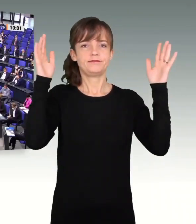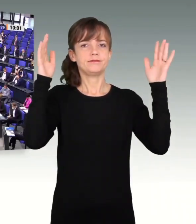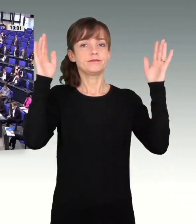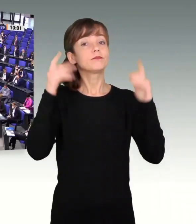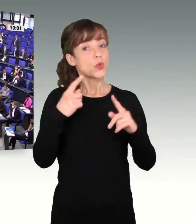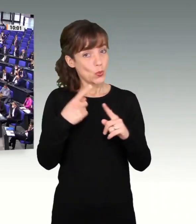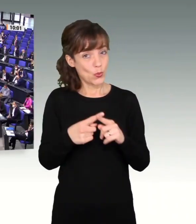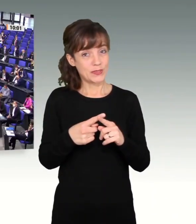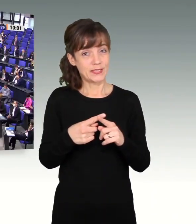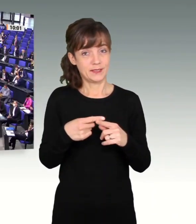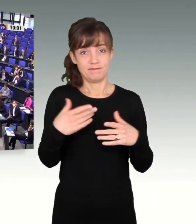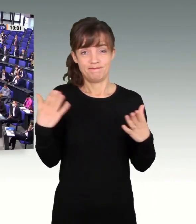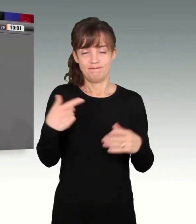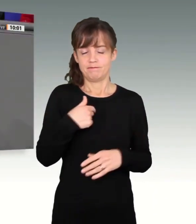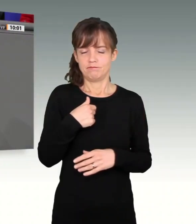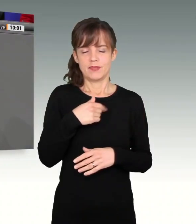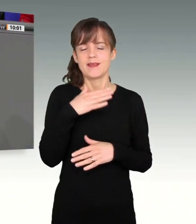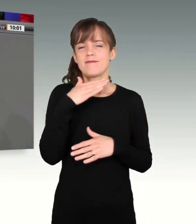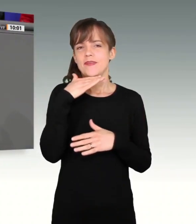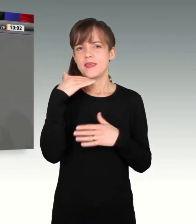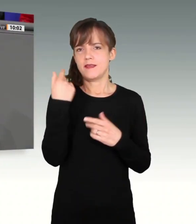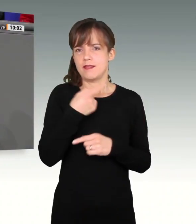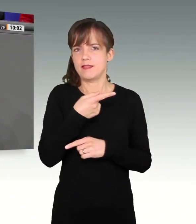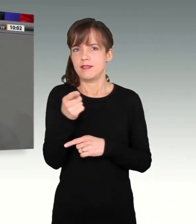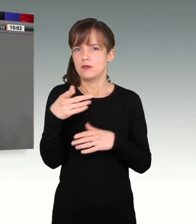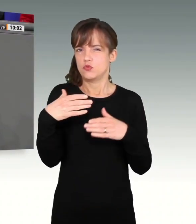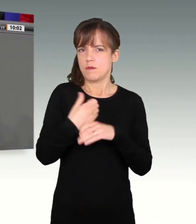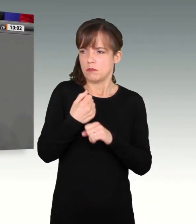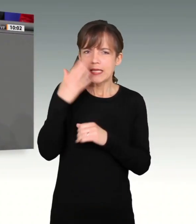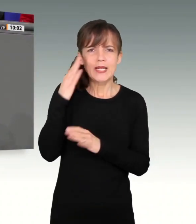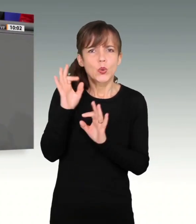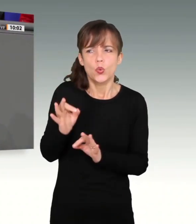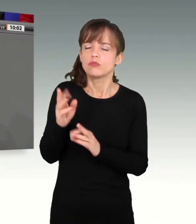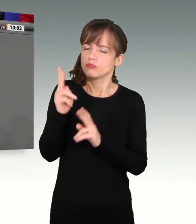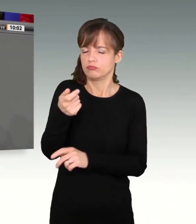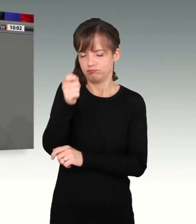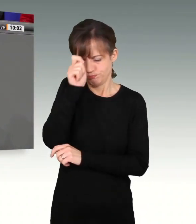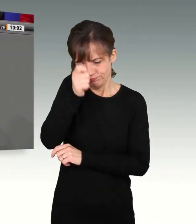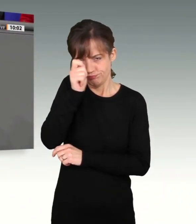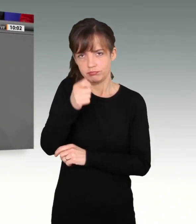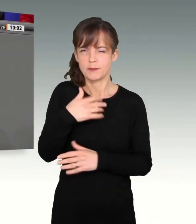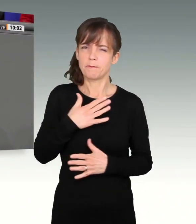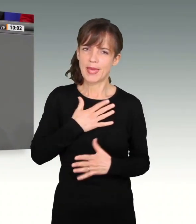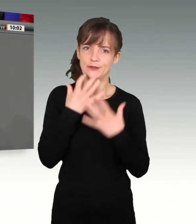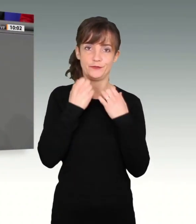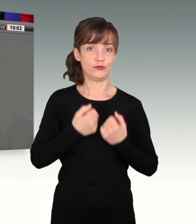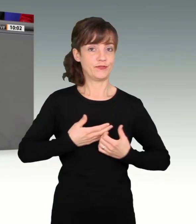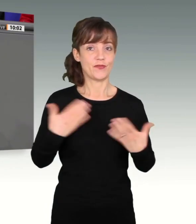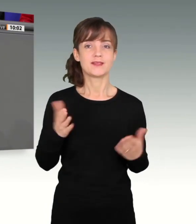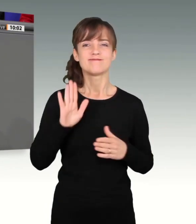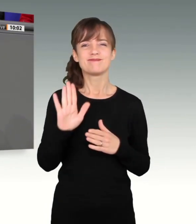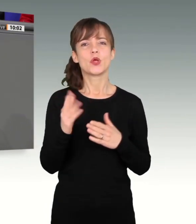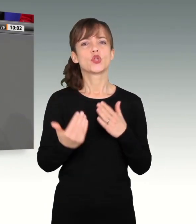ich ganz viele von Ihnen aus der Zusammenarbeit gut kenne und sehr schätze, würde ich mir wünschen, dass Sie Ihre neue